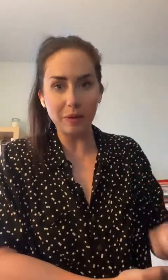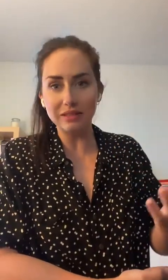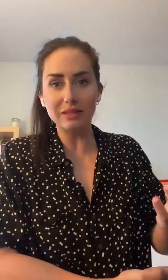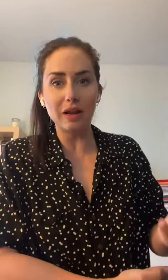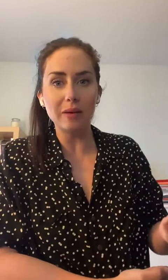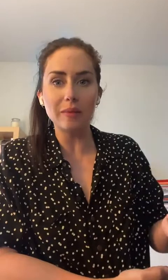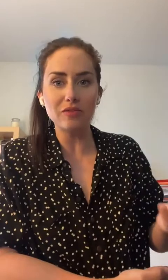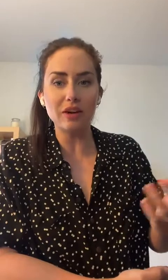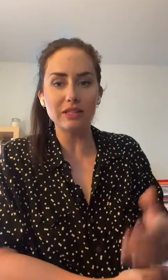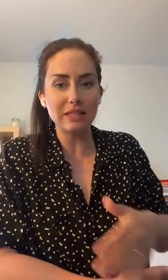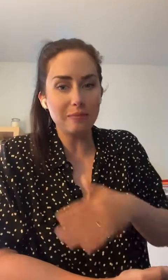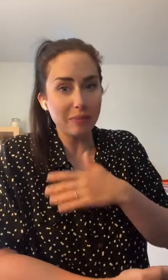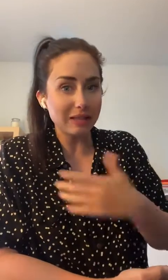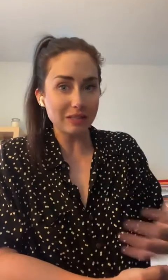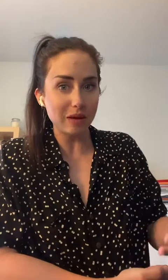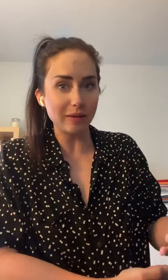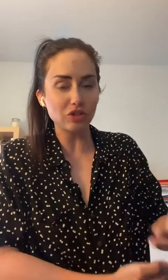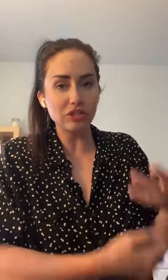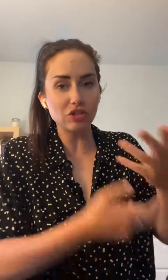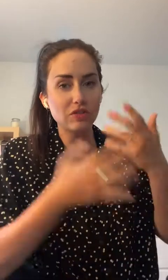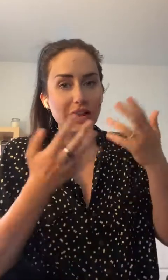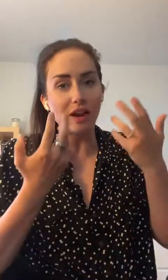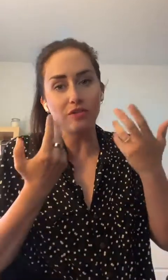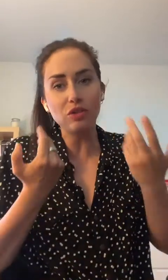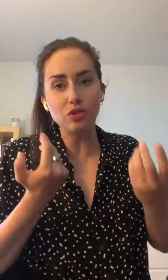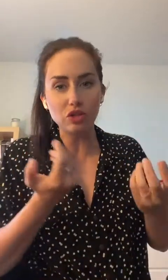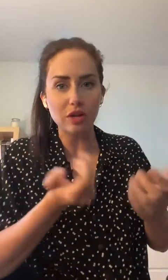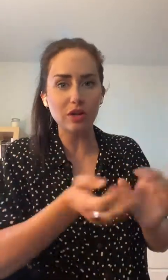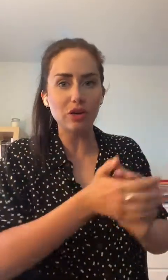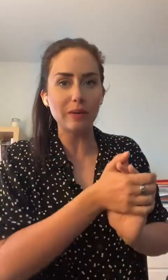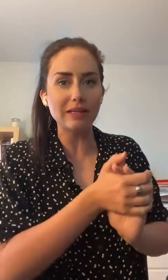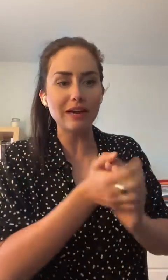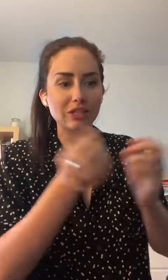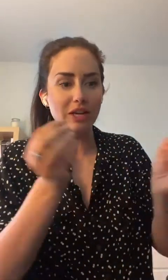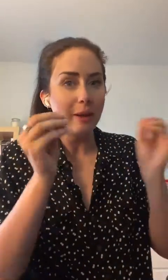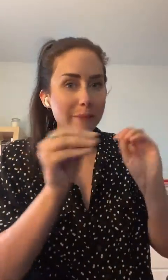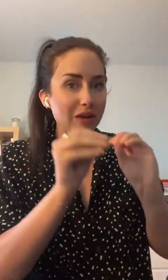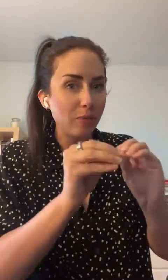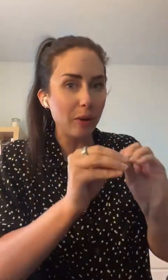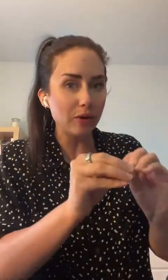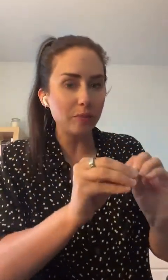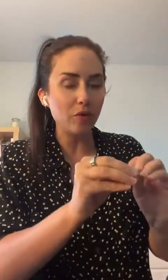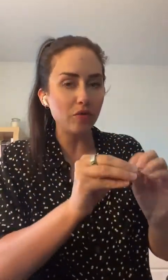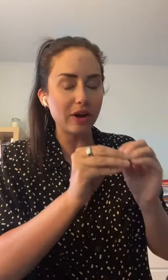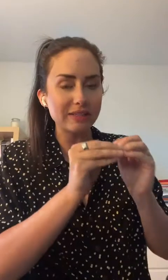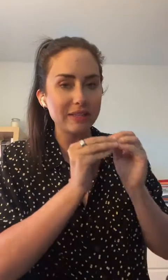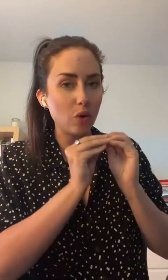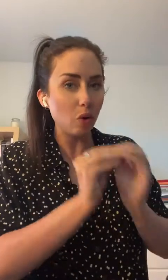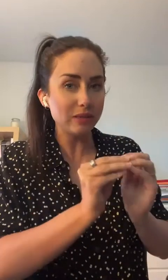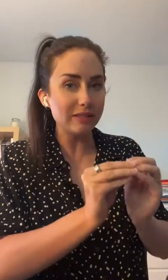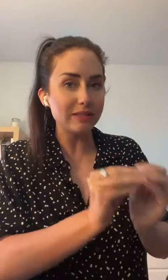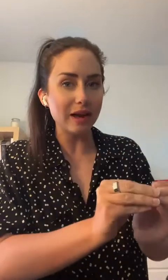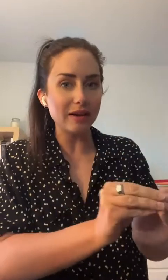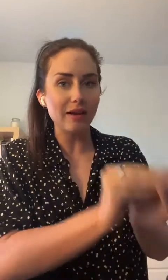pratiquement la même affaire. C'est pratiquement la même chose, c'est juste que vous allez enlever une couche de maquillage mais vos pores de peau vont rester aussi sales